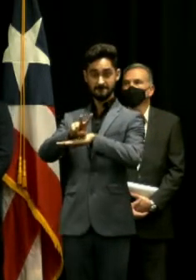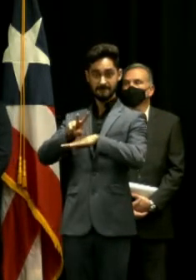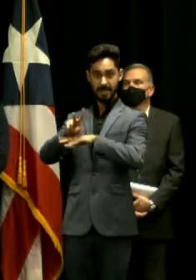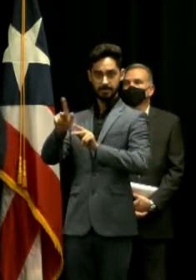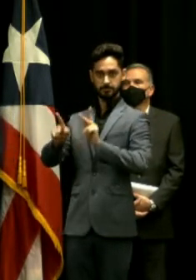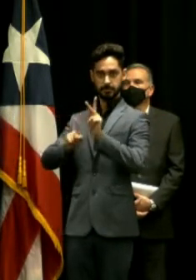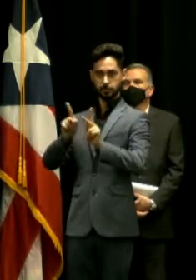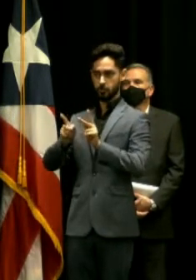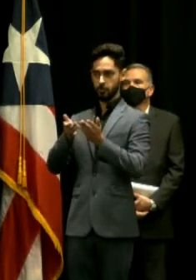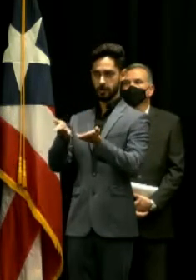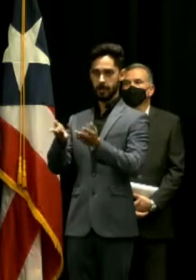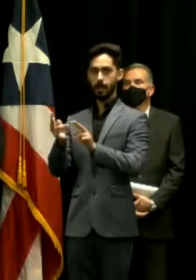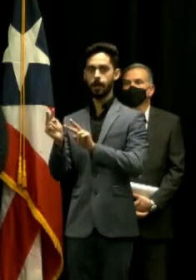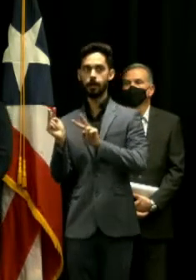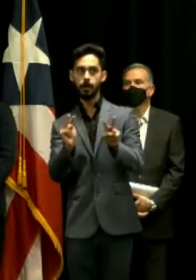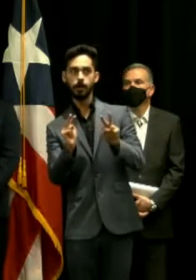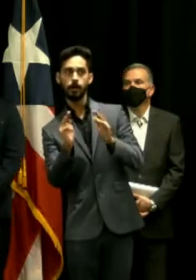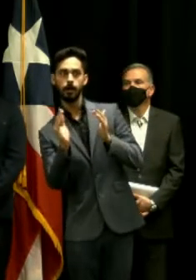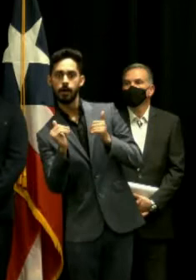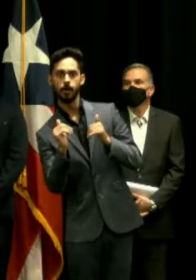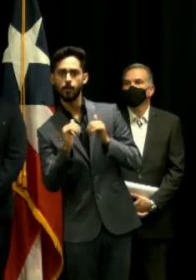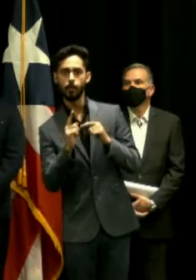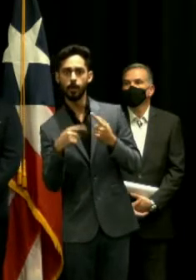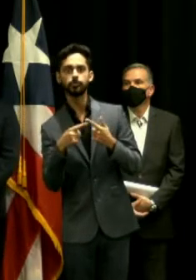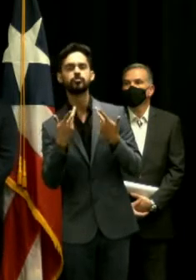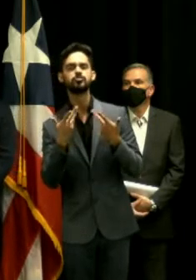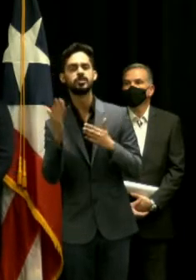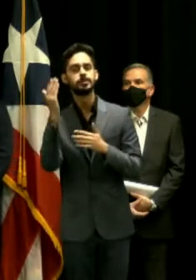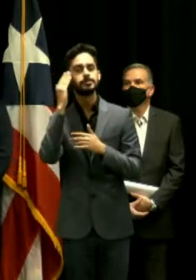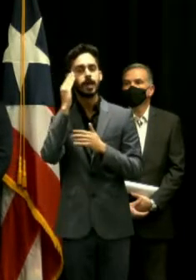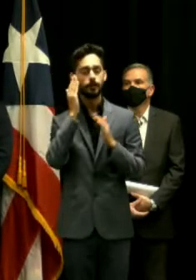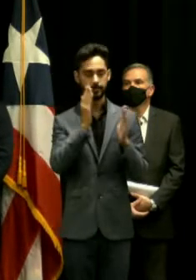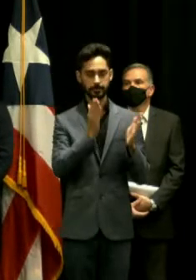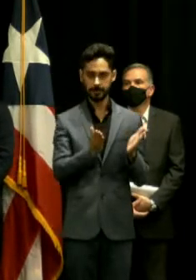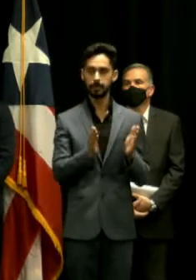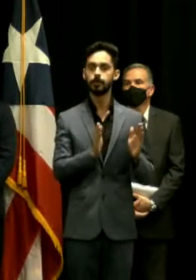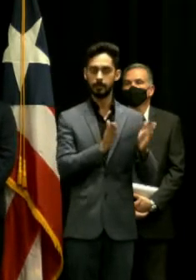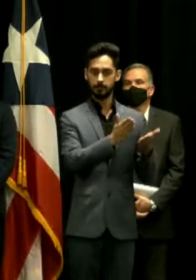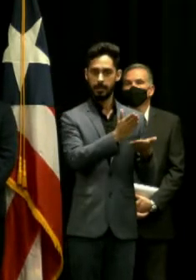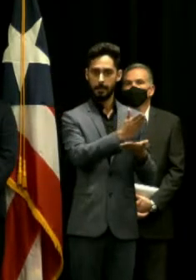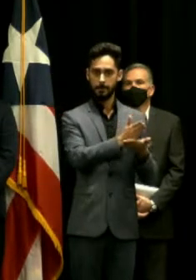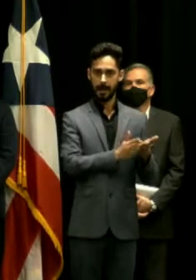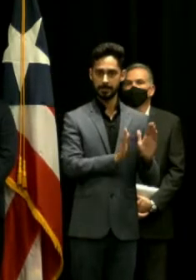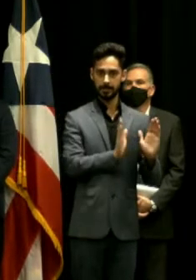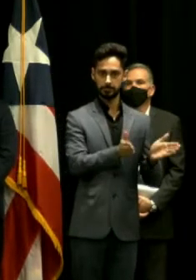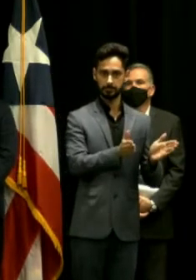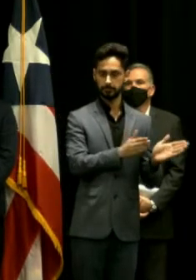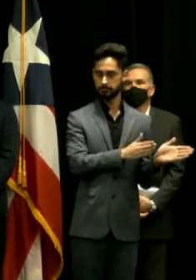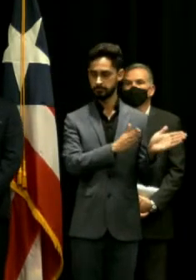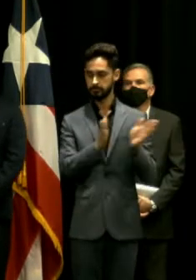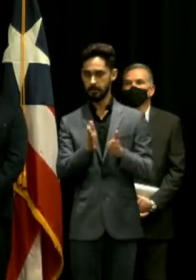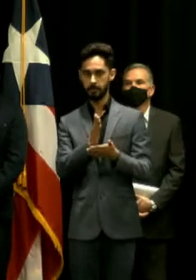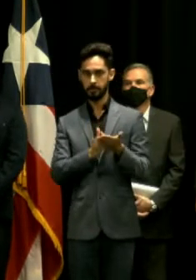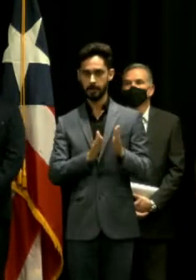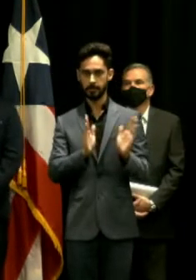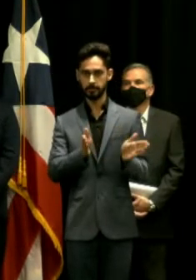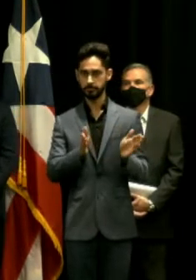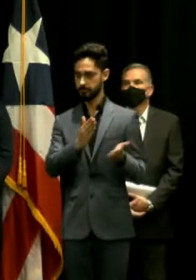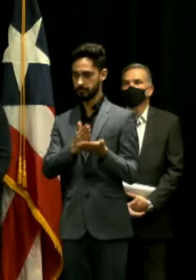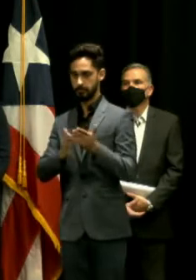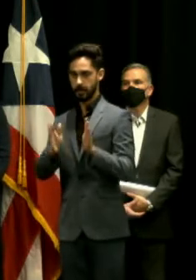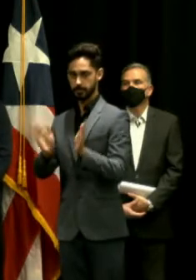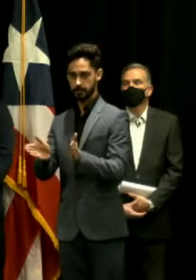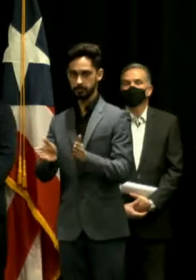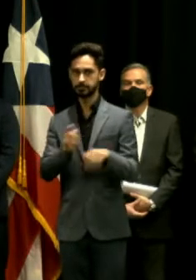nueva facilidad. a ser por fases como se dijo desde desde el último trimestre del año